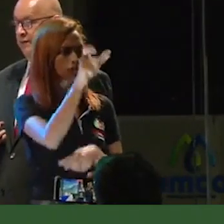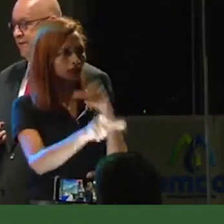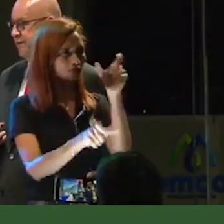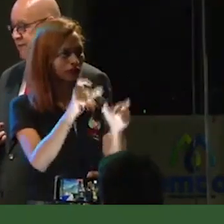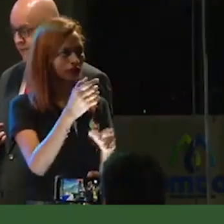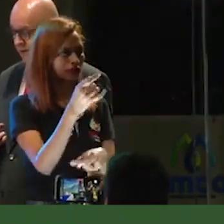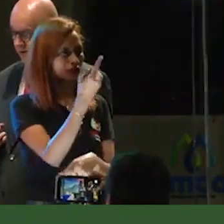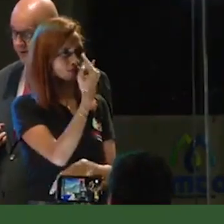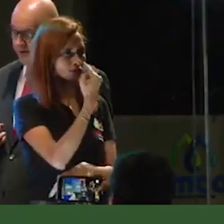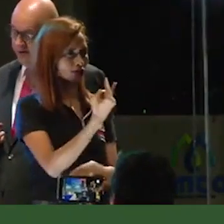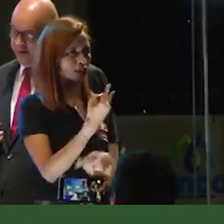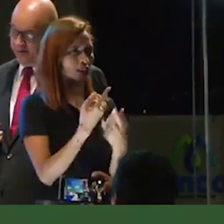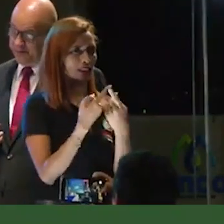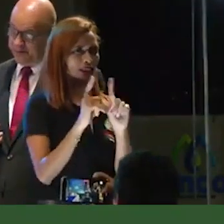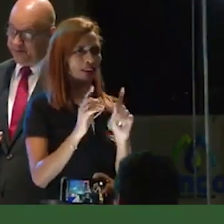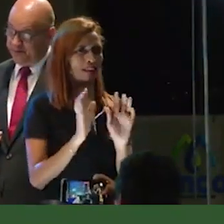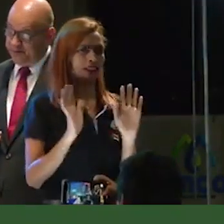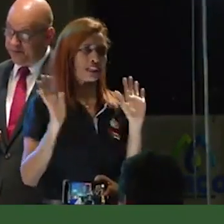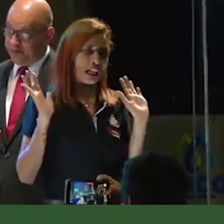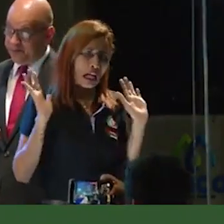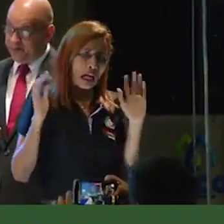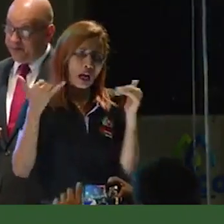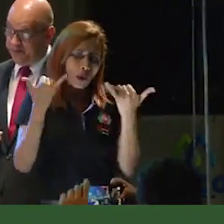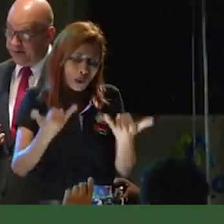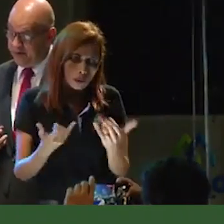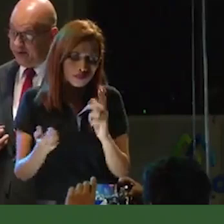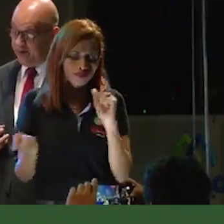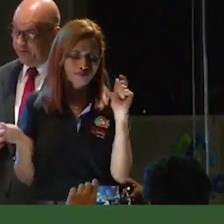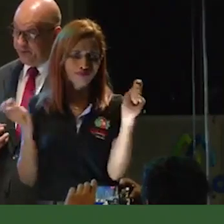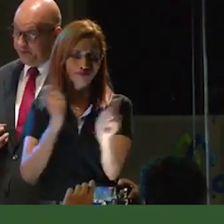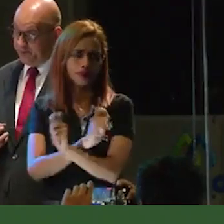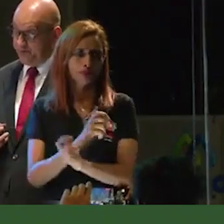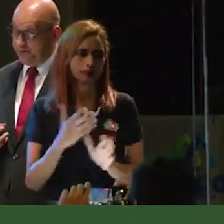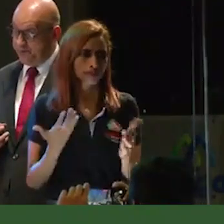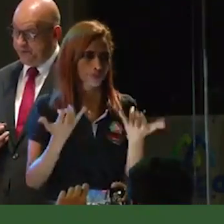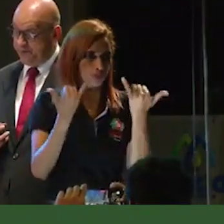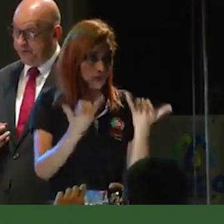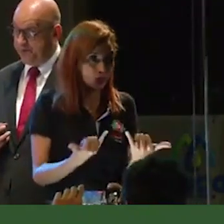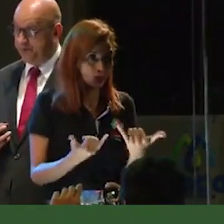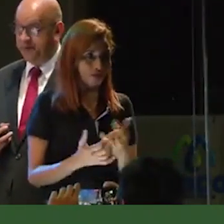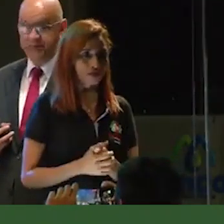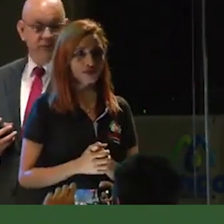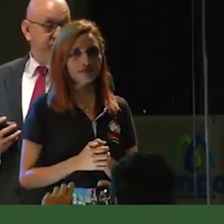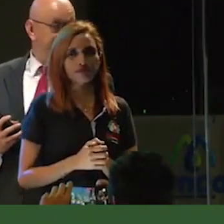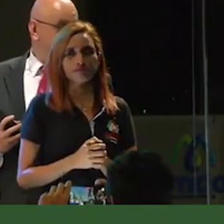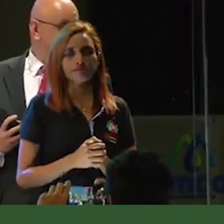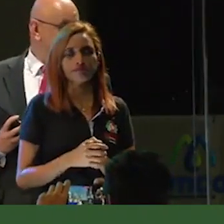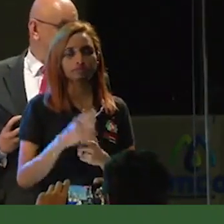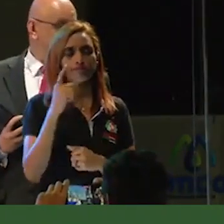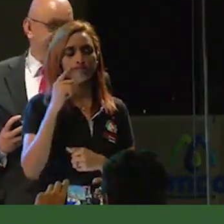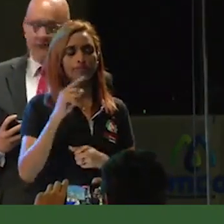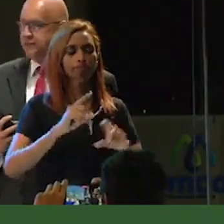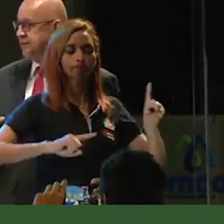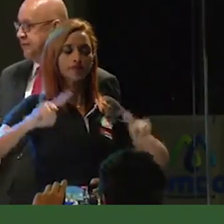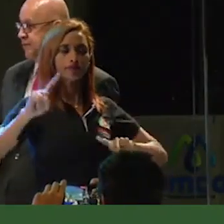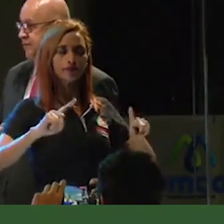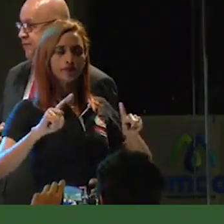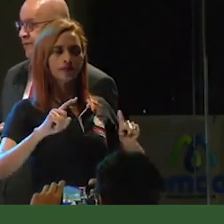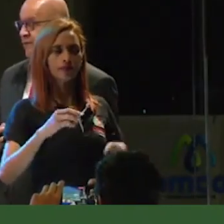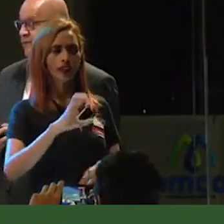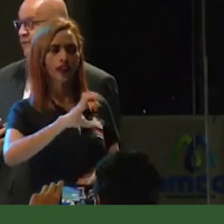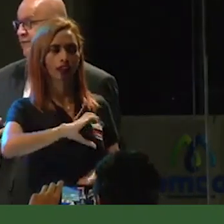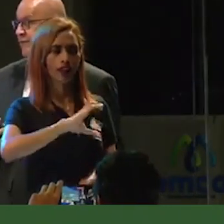pues el día de hoy ya hay un punto de quiebre. Vemos como ya una administración municipal comprometida